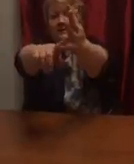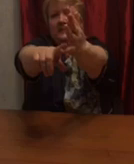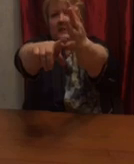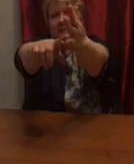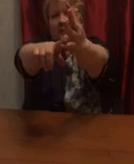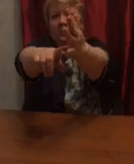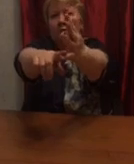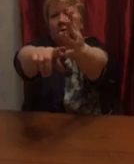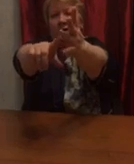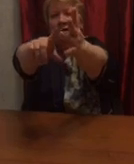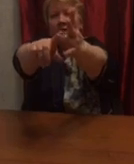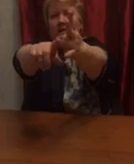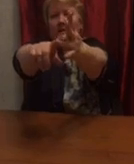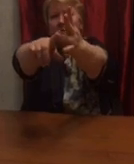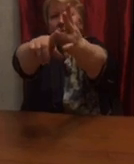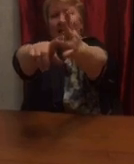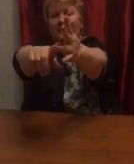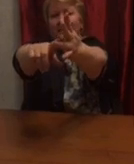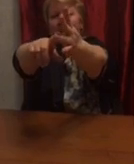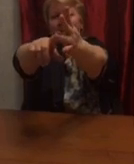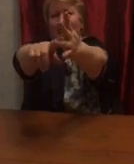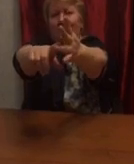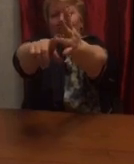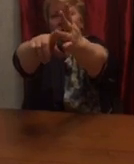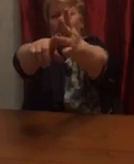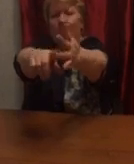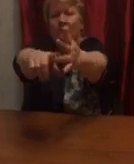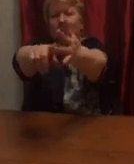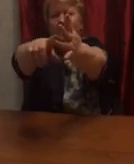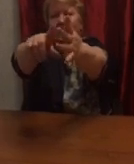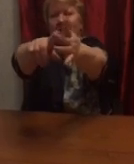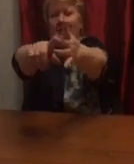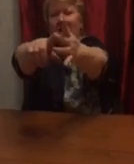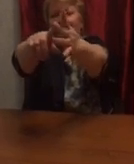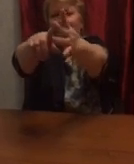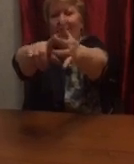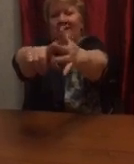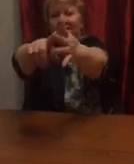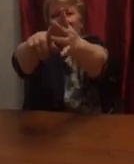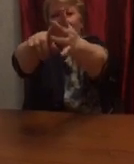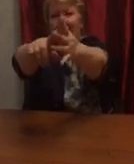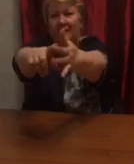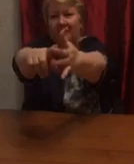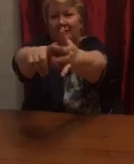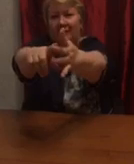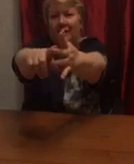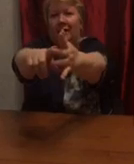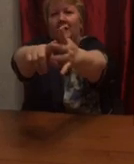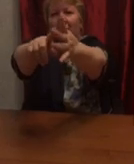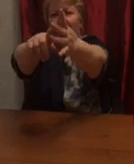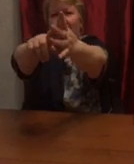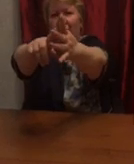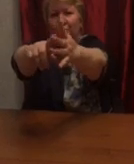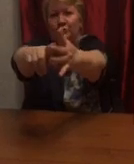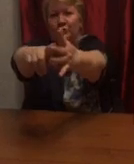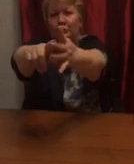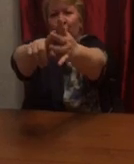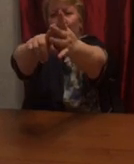теремок. Этот пальчик колобок. Этот пальчик репка. Про внучку,